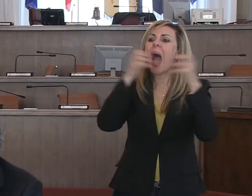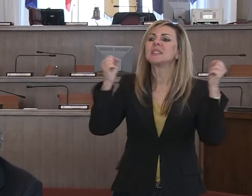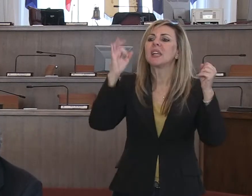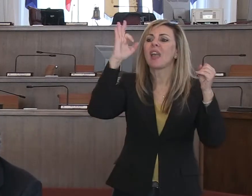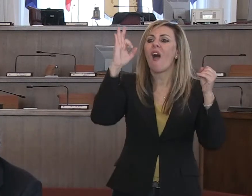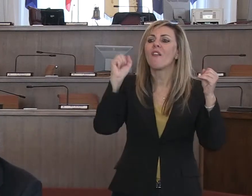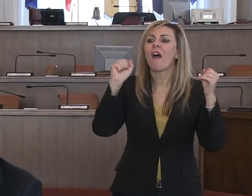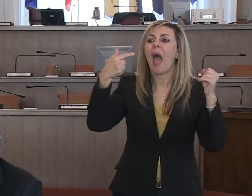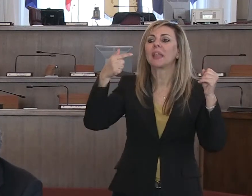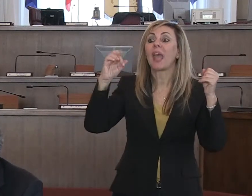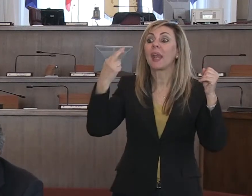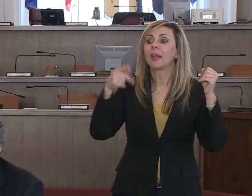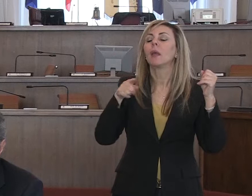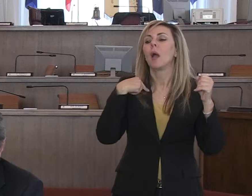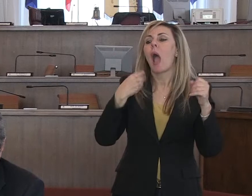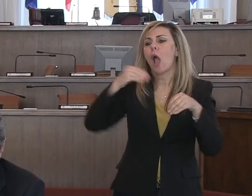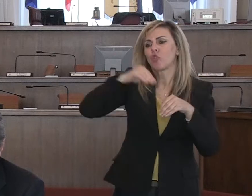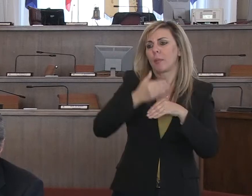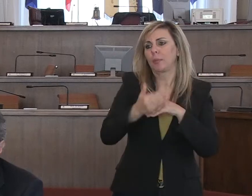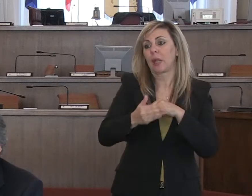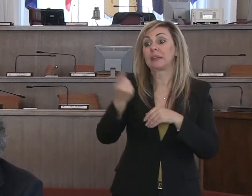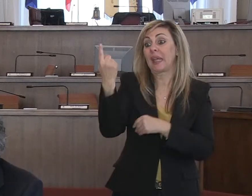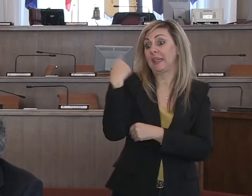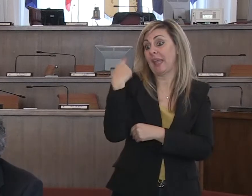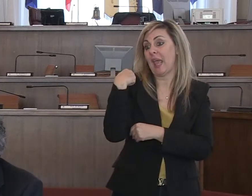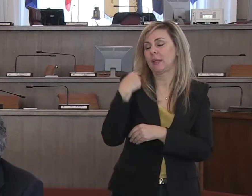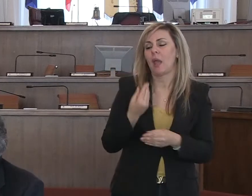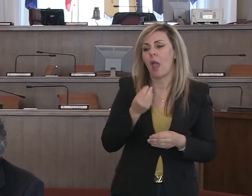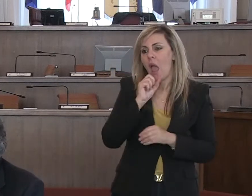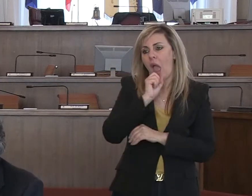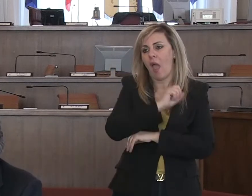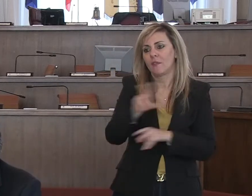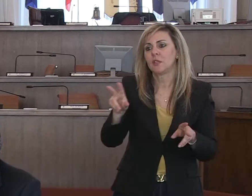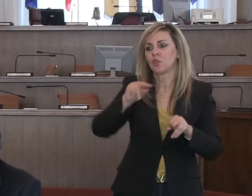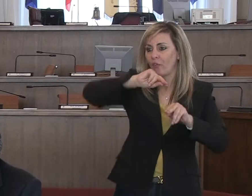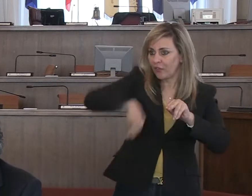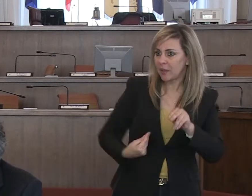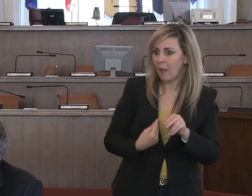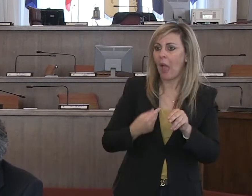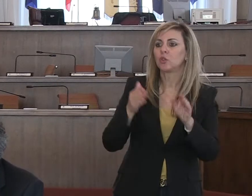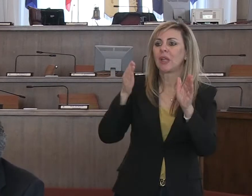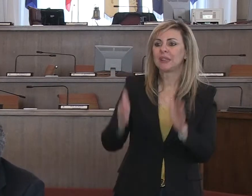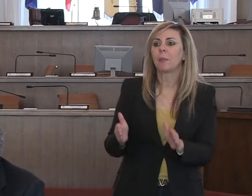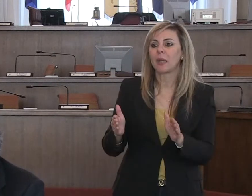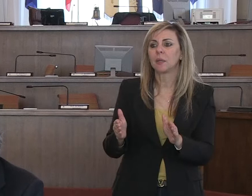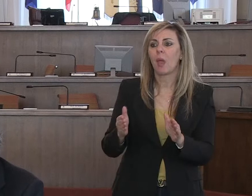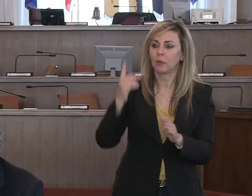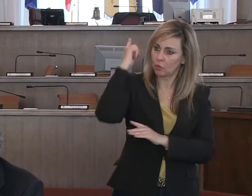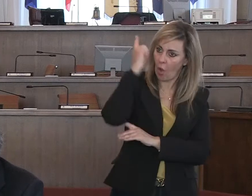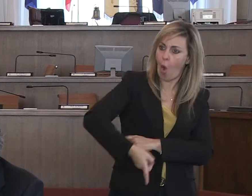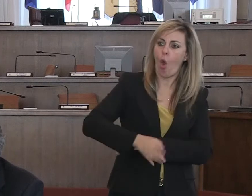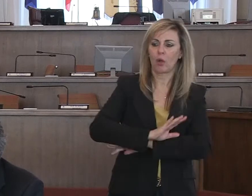della giornata, solo per dire che ieri abbiamo firmato su proposta dell'assessore e del direttore del Dipartimento un'ordinanza che